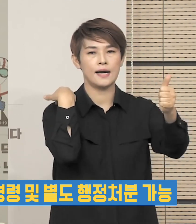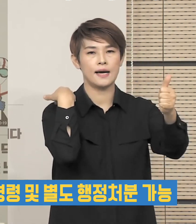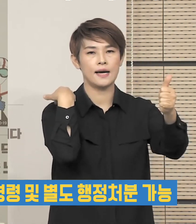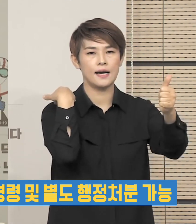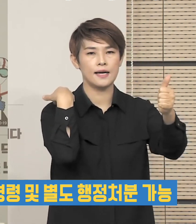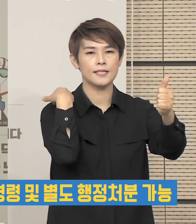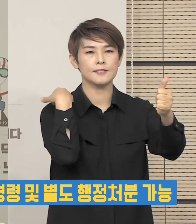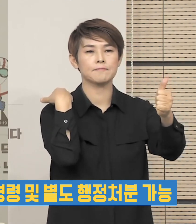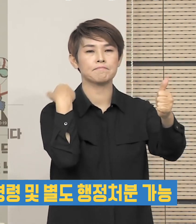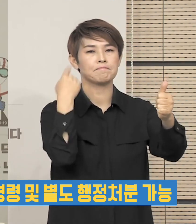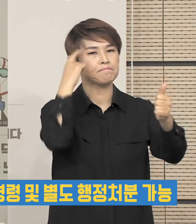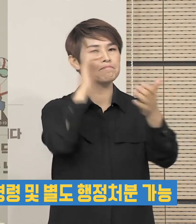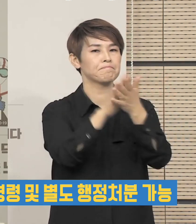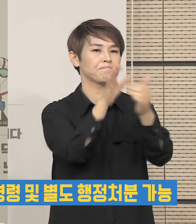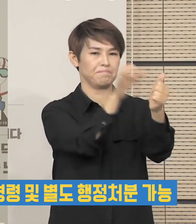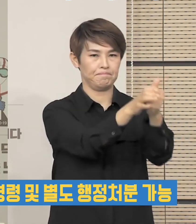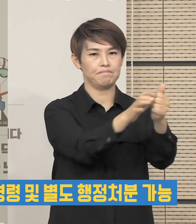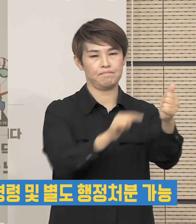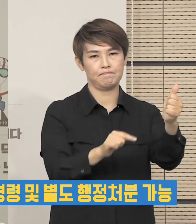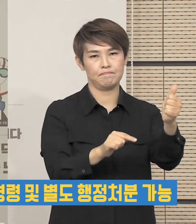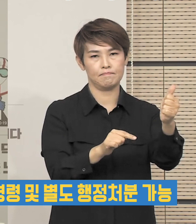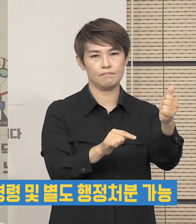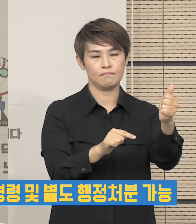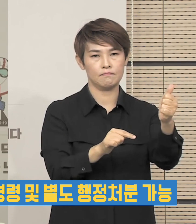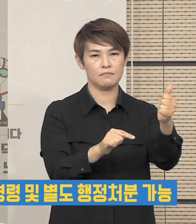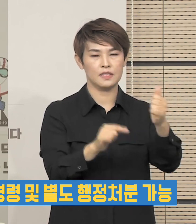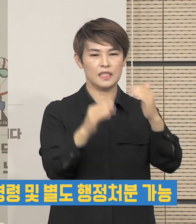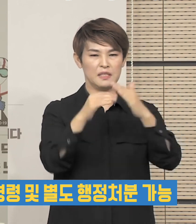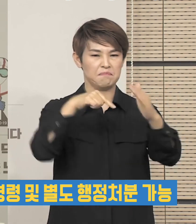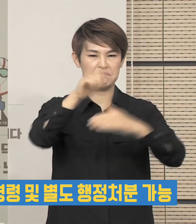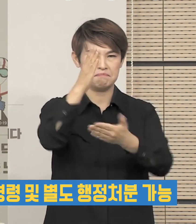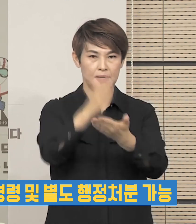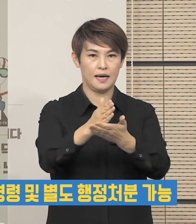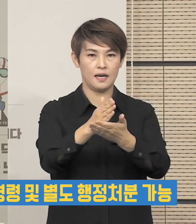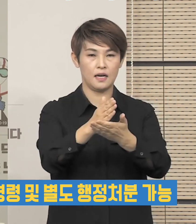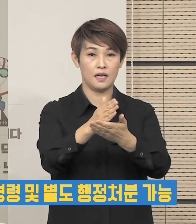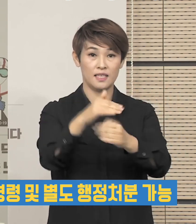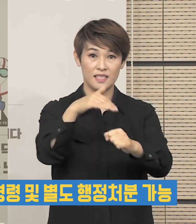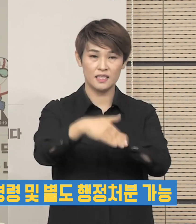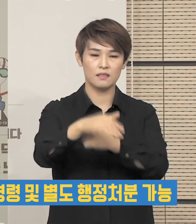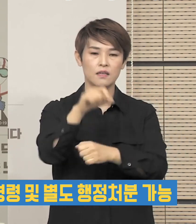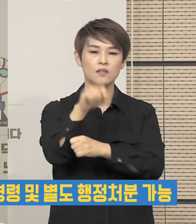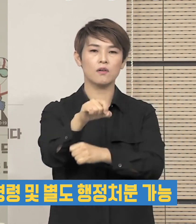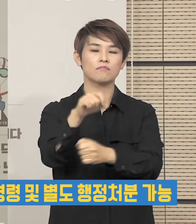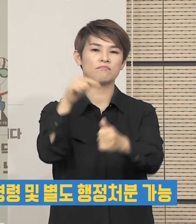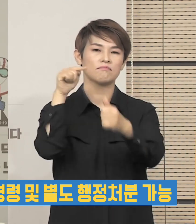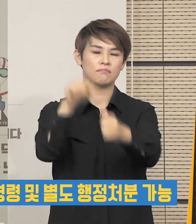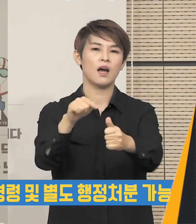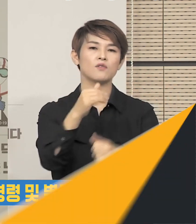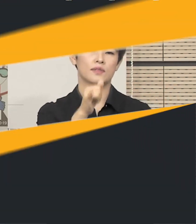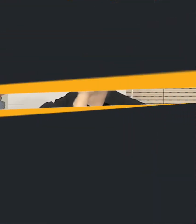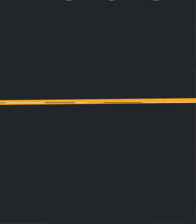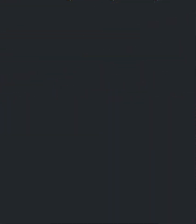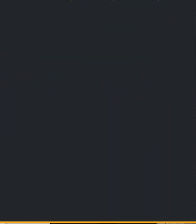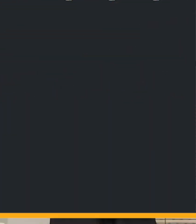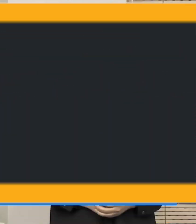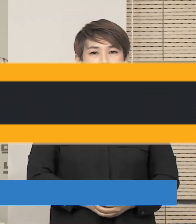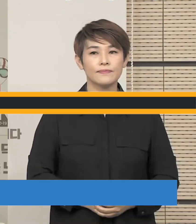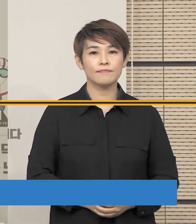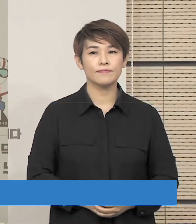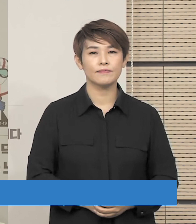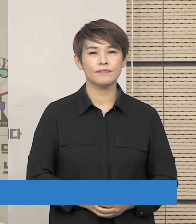집합금지명령과 같은 별도의 지자체의 행정처분이 가능하다라는 점도 아울러 말씀드립니다.